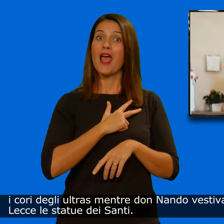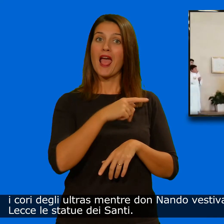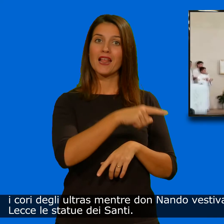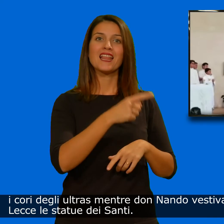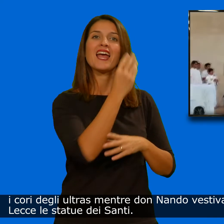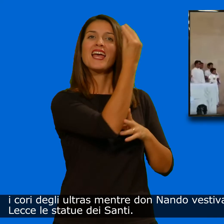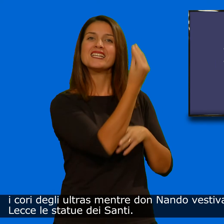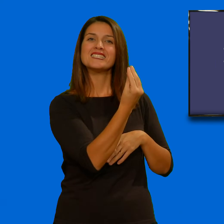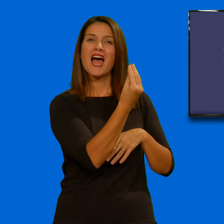statue dei Santi.